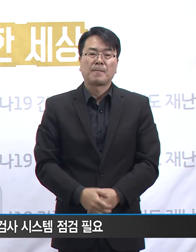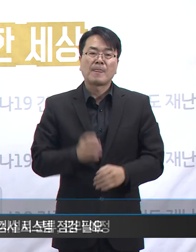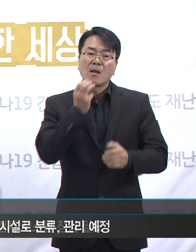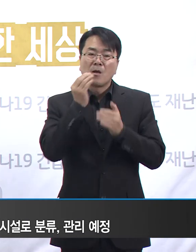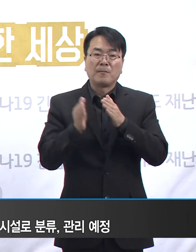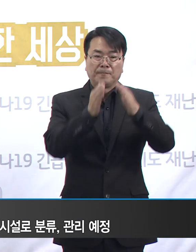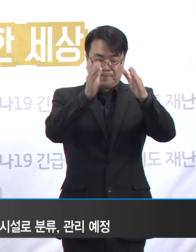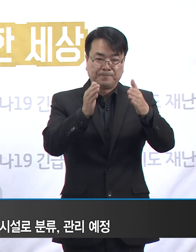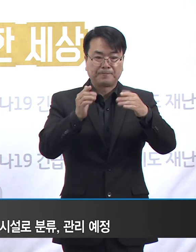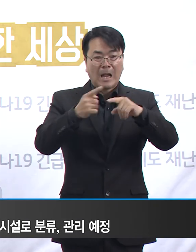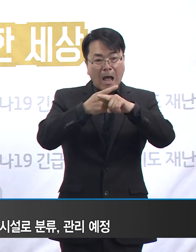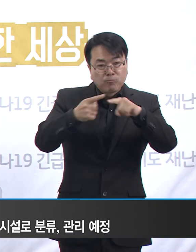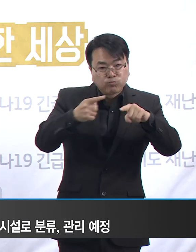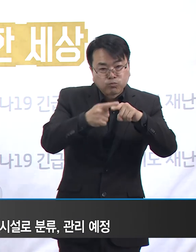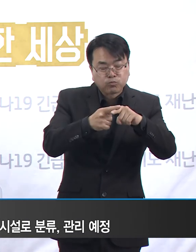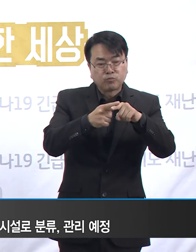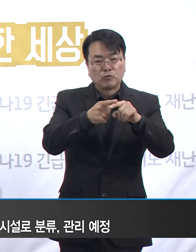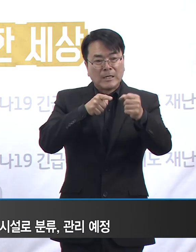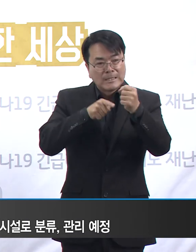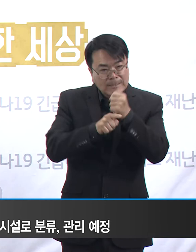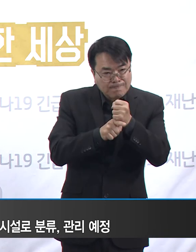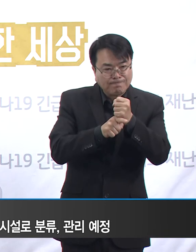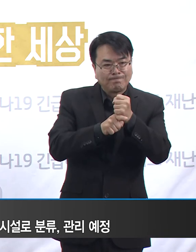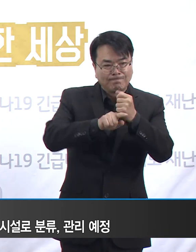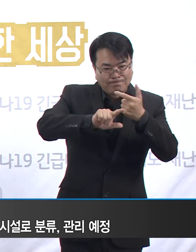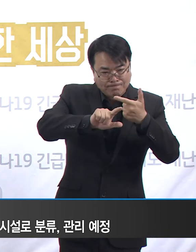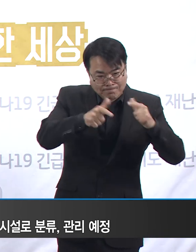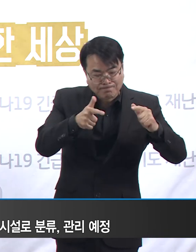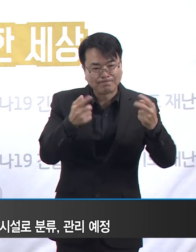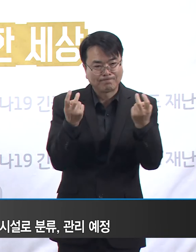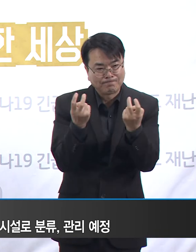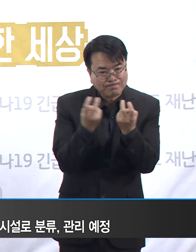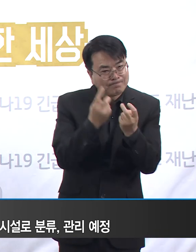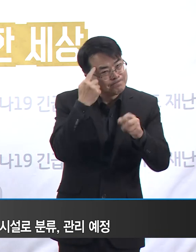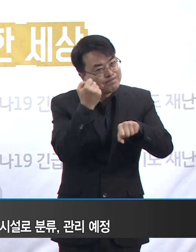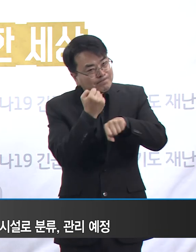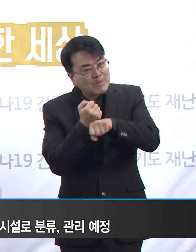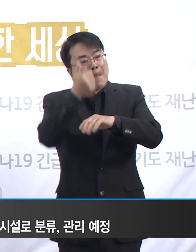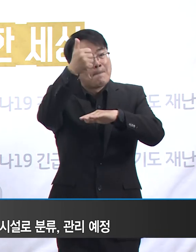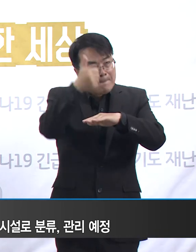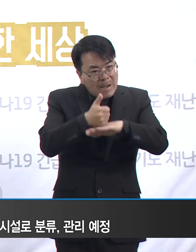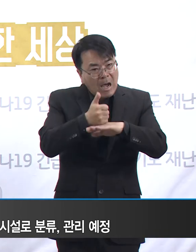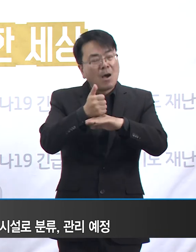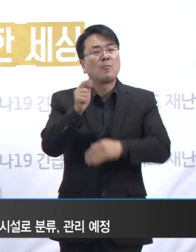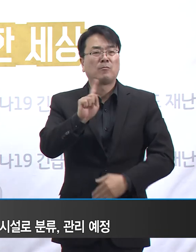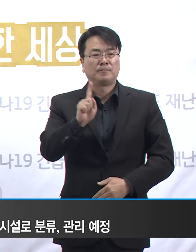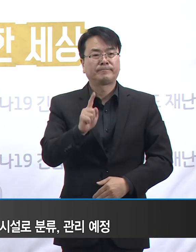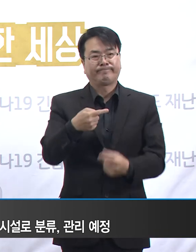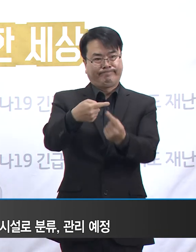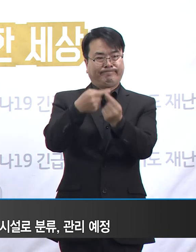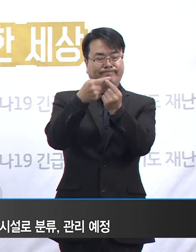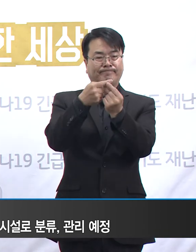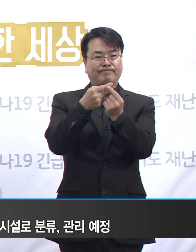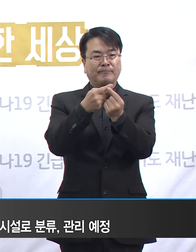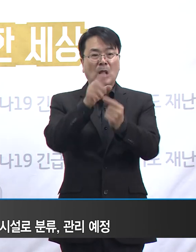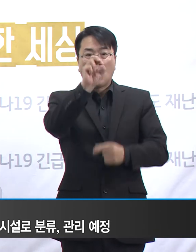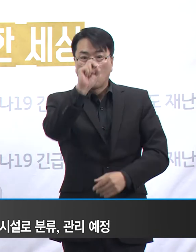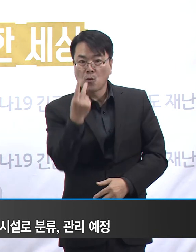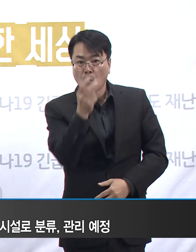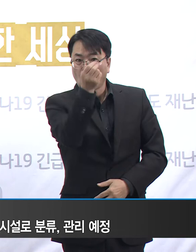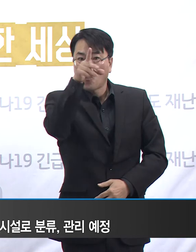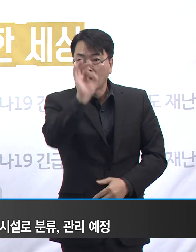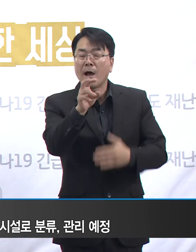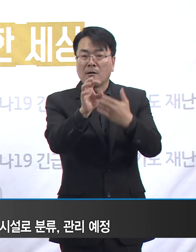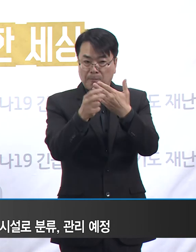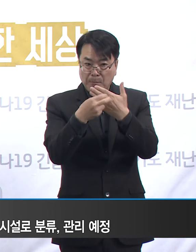경기도는 분석한 원인들에 대해서 다음과 같이 대응하고자 합니다. 먼저, 현재 요양병원, 노인 요양시설 등